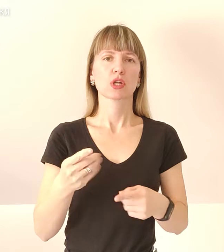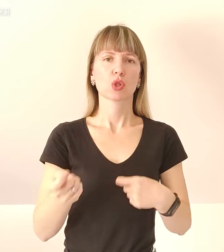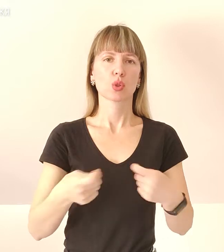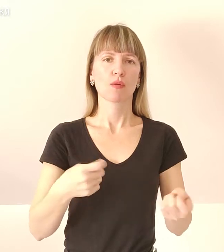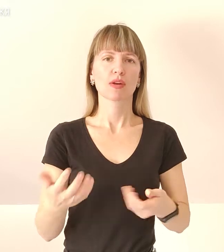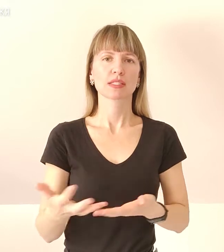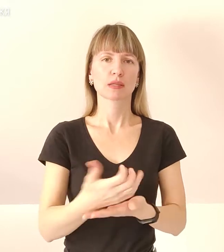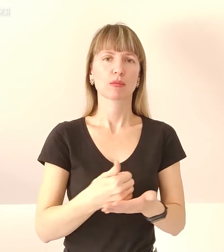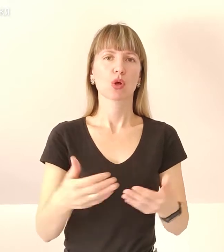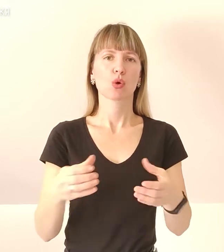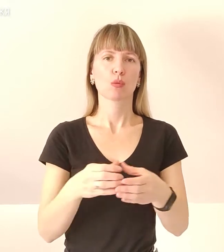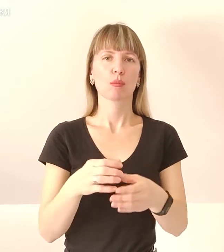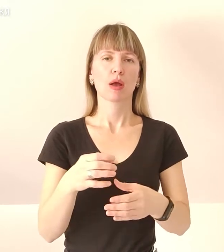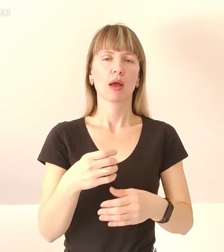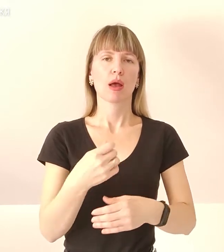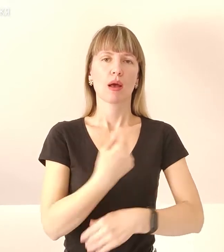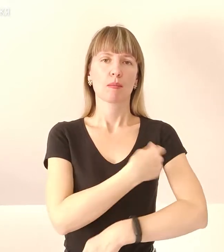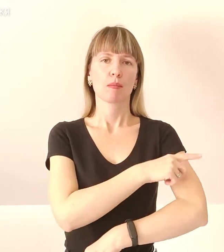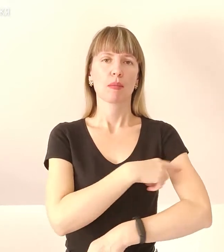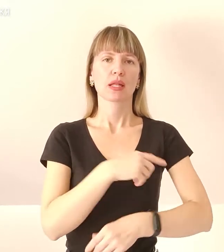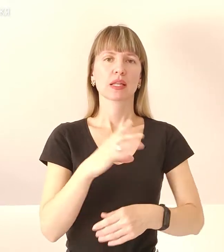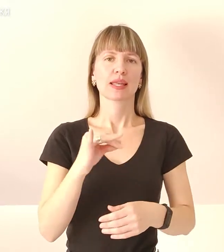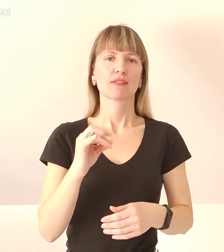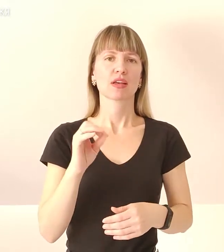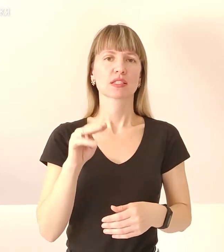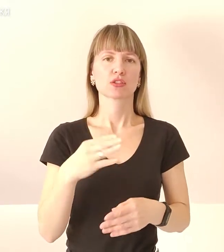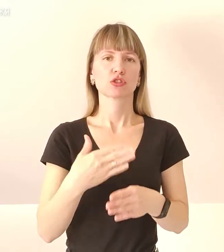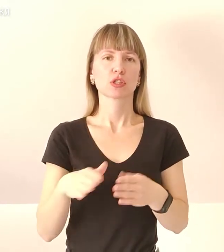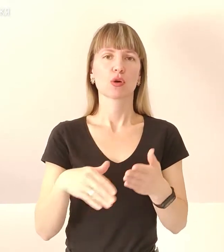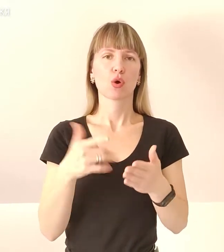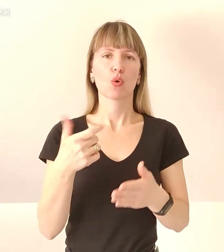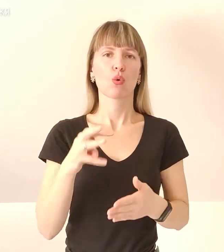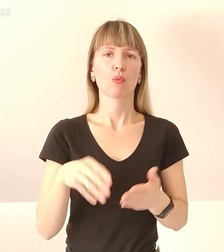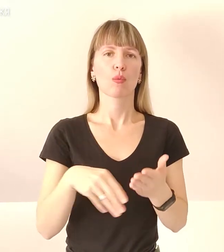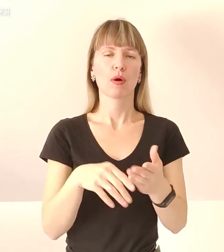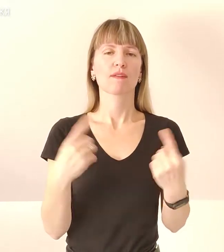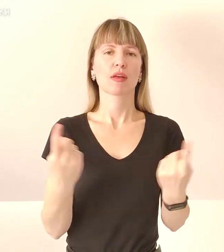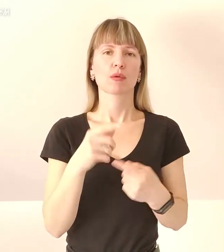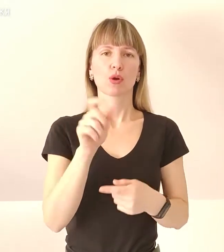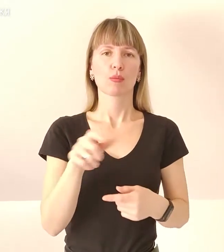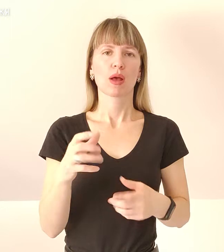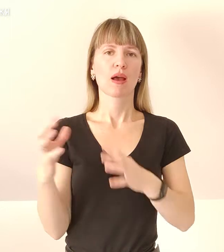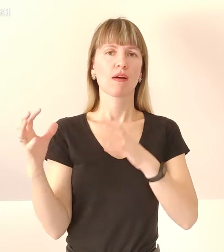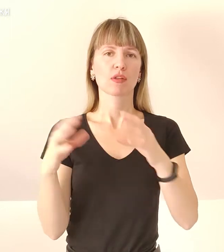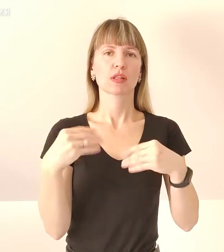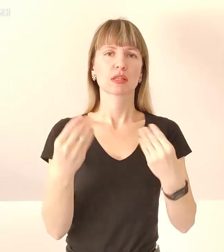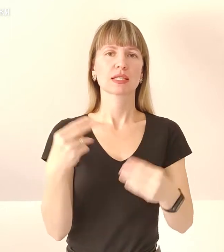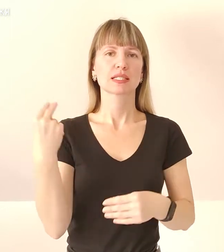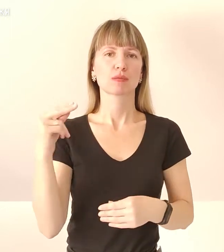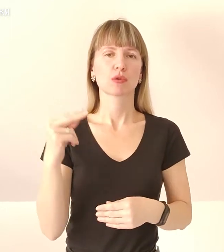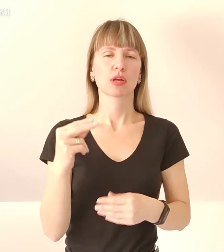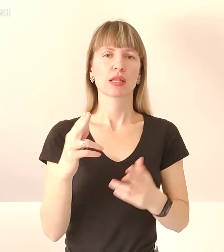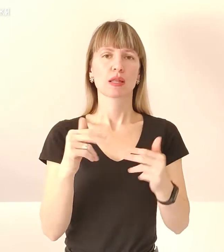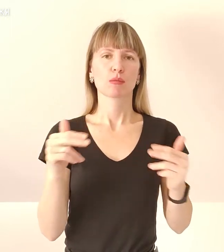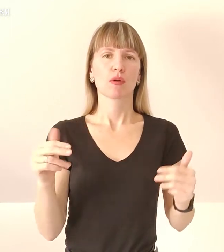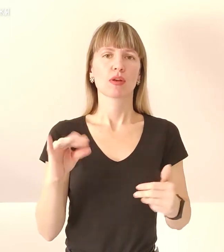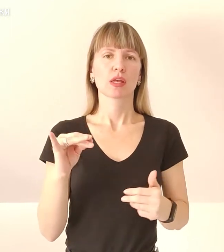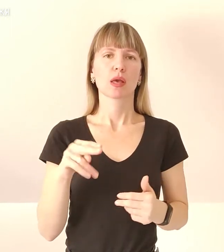зібрала група Метінвест, частина гуманітарна допомога від пересічних громадян. Автобуси надані Запорізькою, Дніпровською та Павлоградською